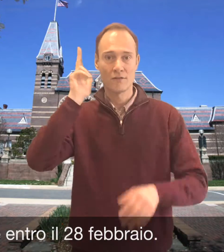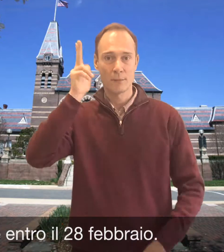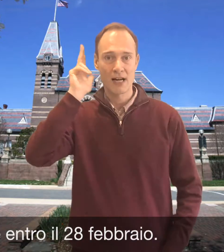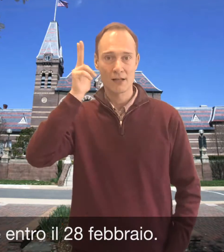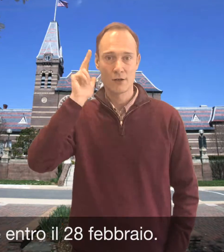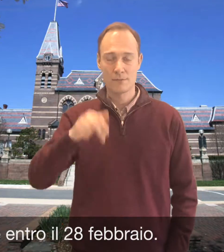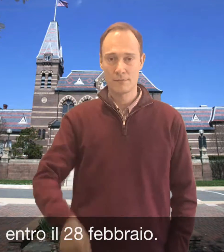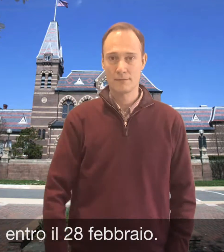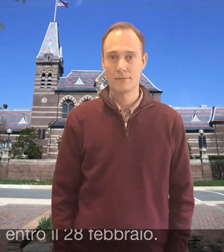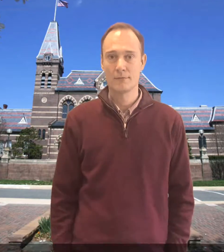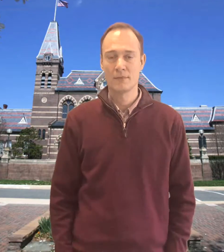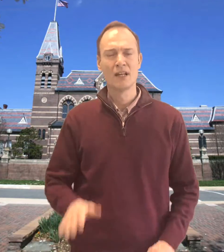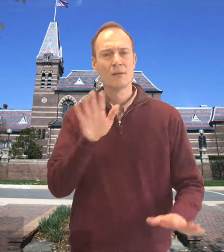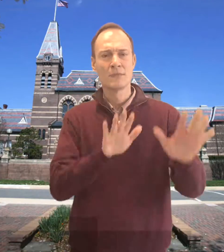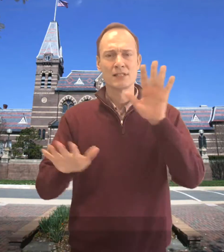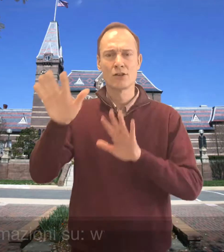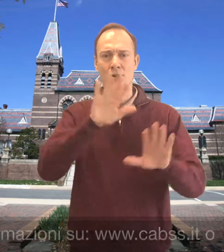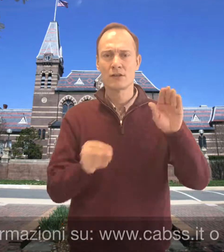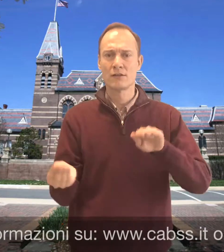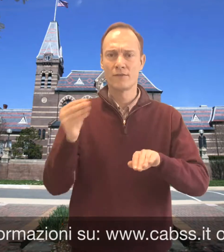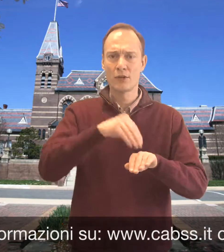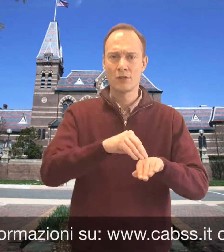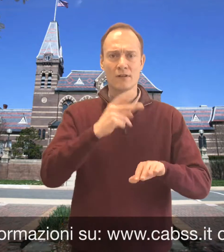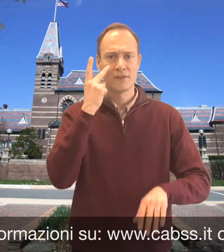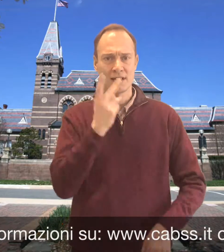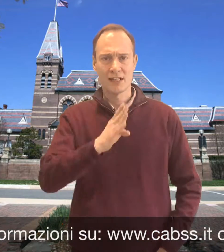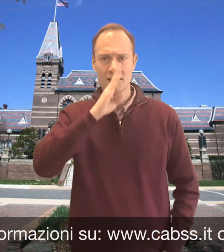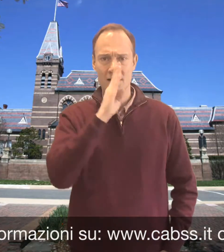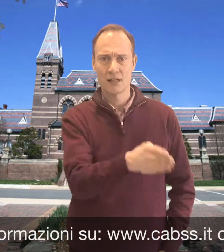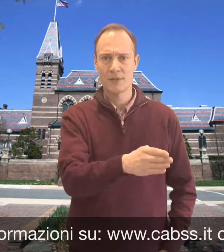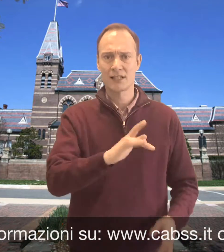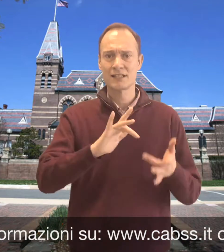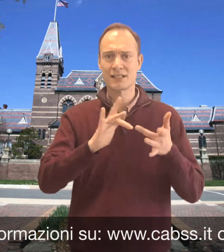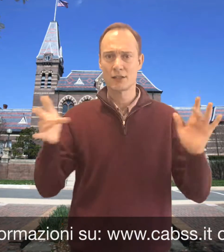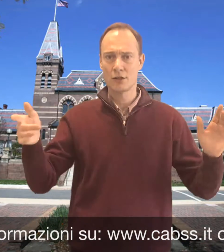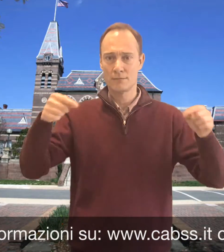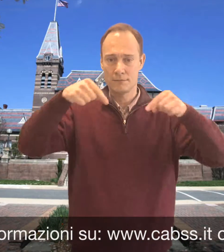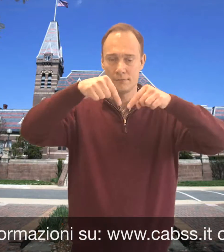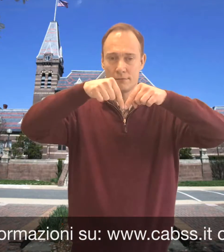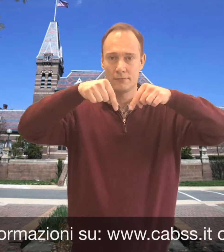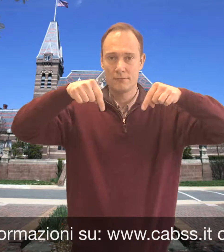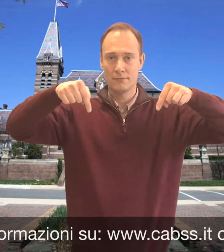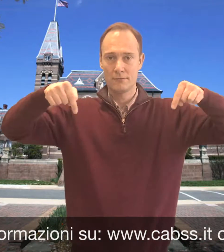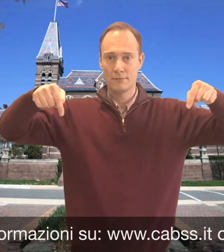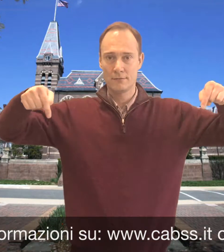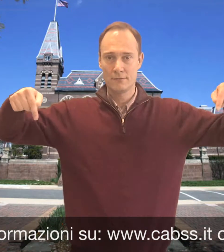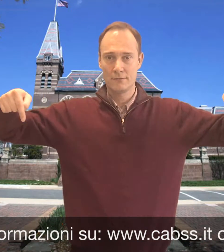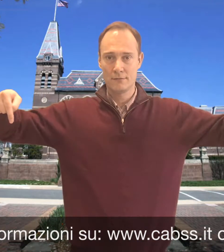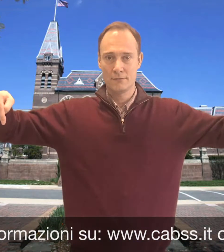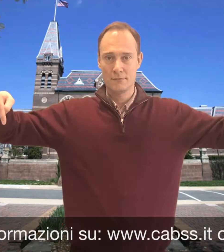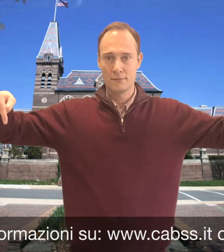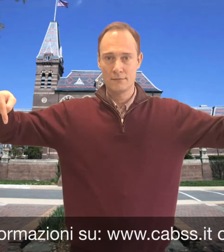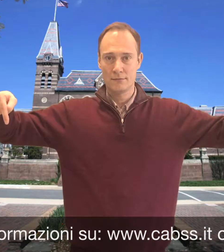febbraio. Maggiori informazioni su caps.it o fulbright